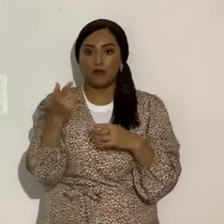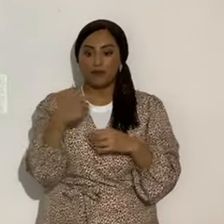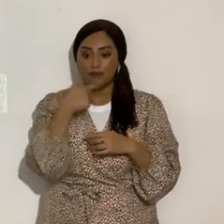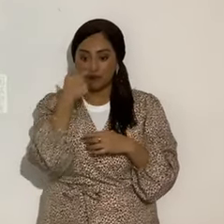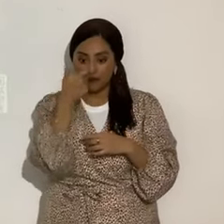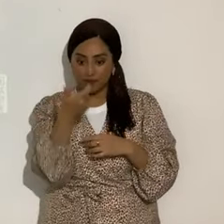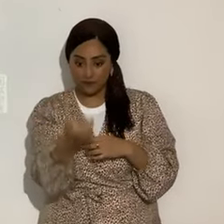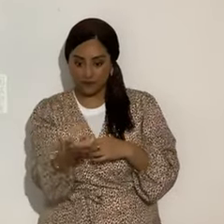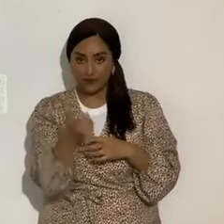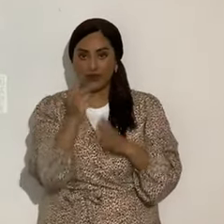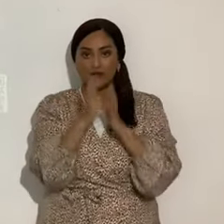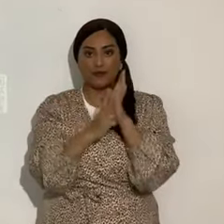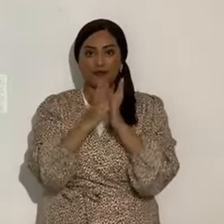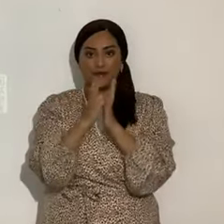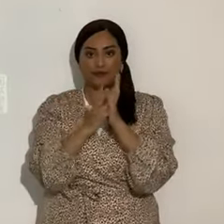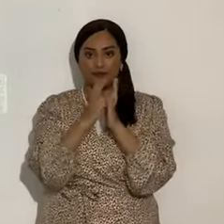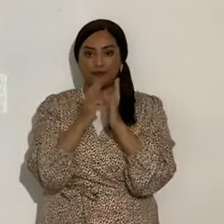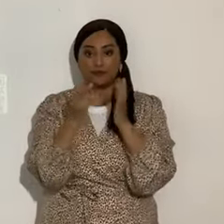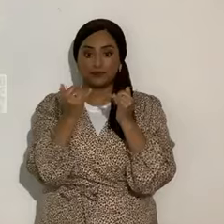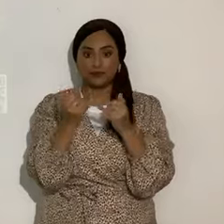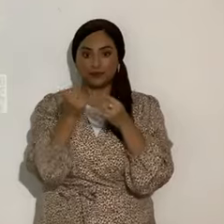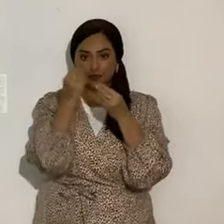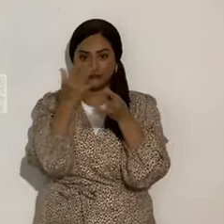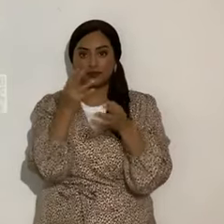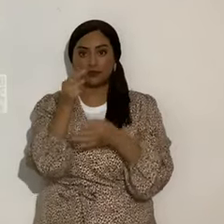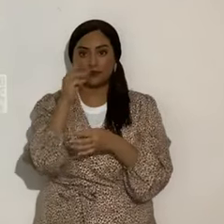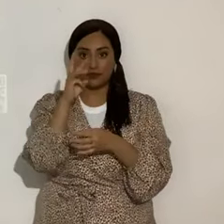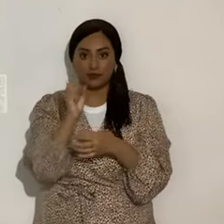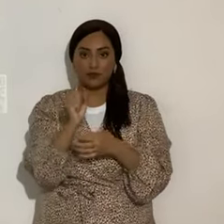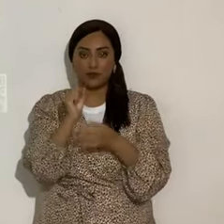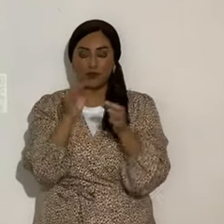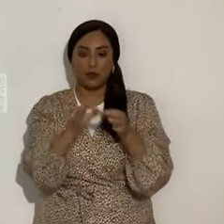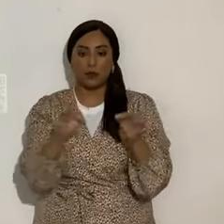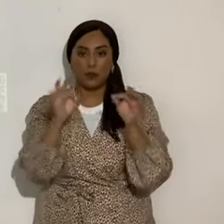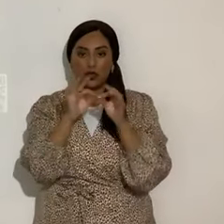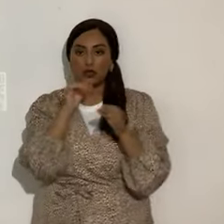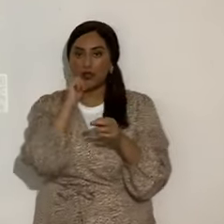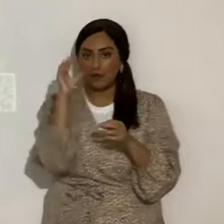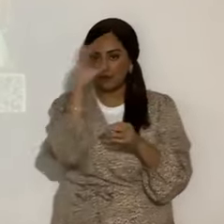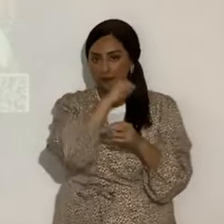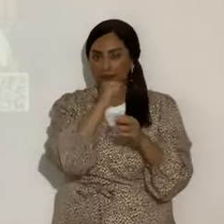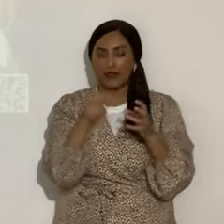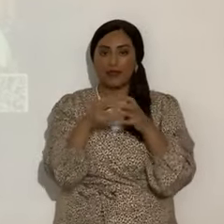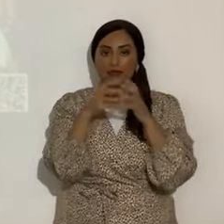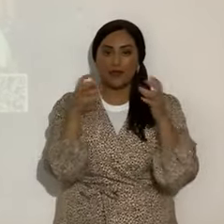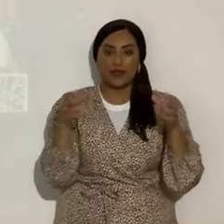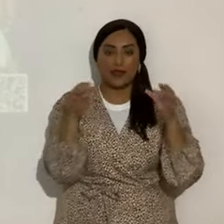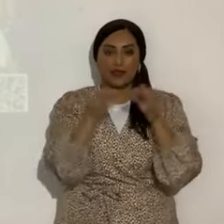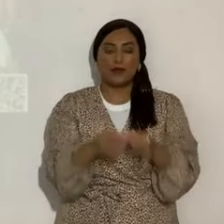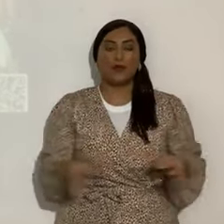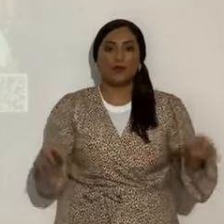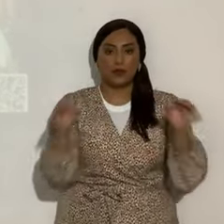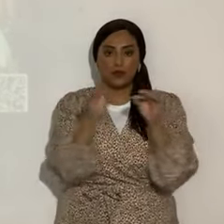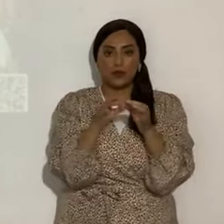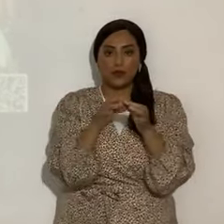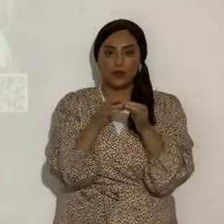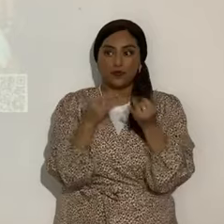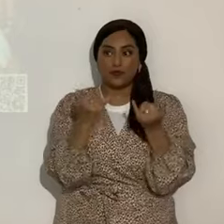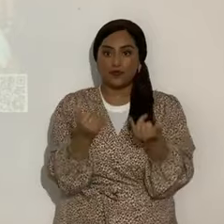editado y no se enteran de todos los avisos que voy a ir dando. Entonces es muy importante, hermanos, muy importante, como están las cosas,